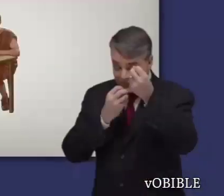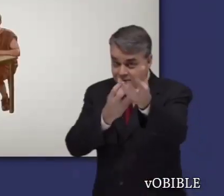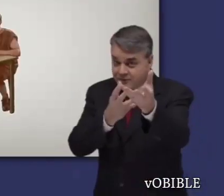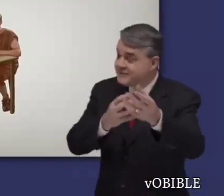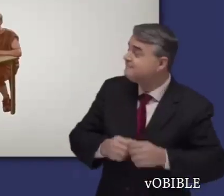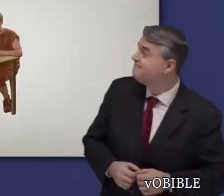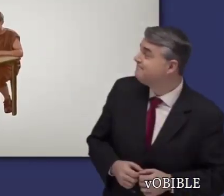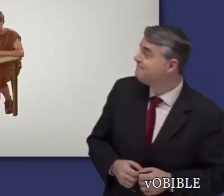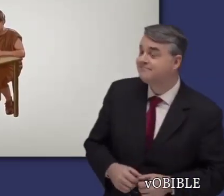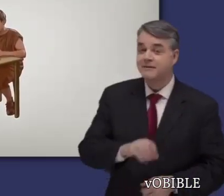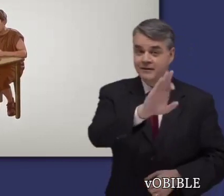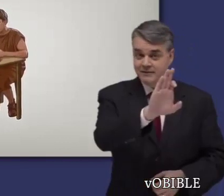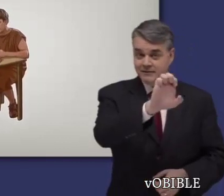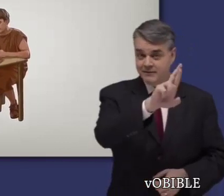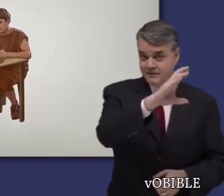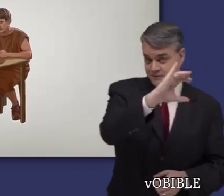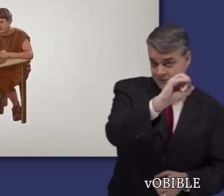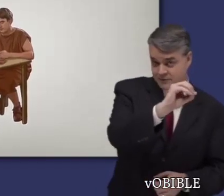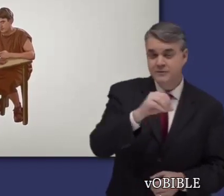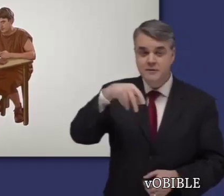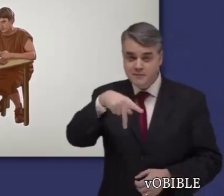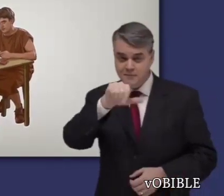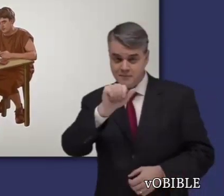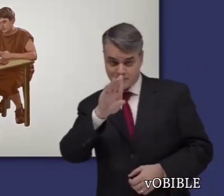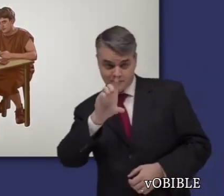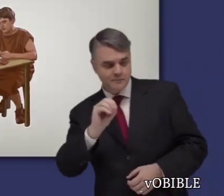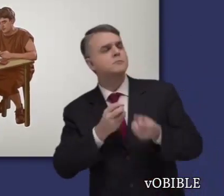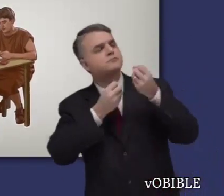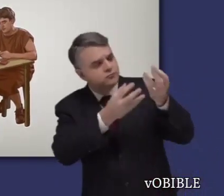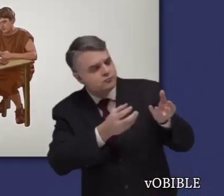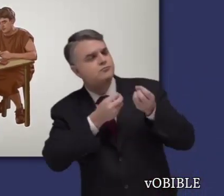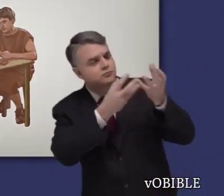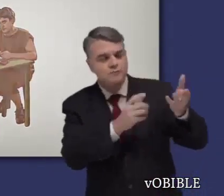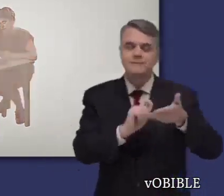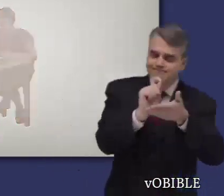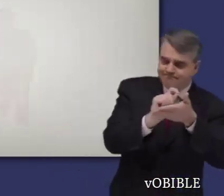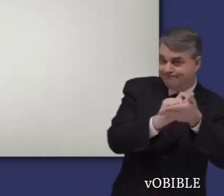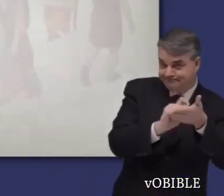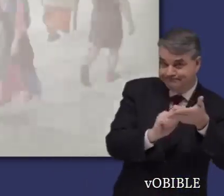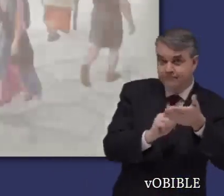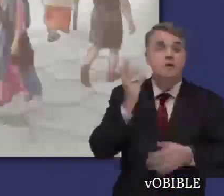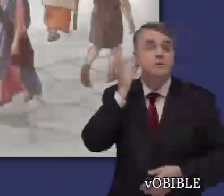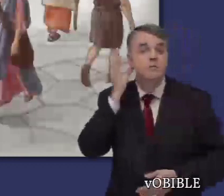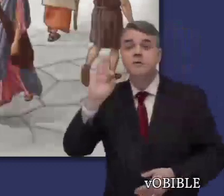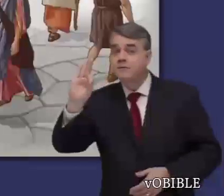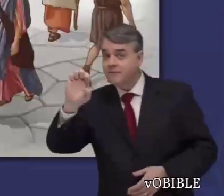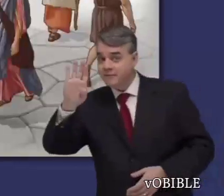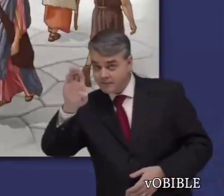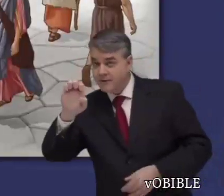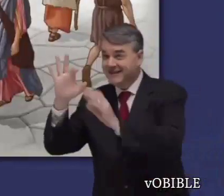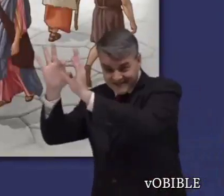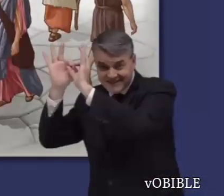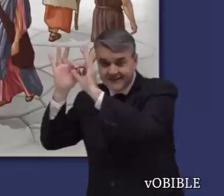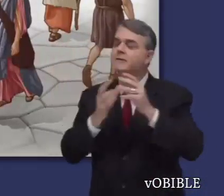¿Lo sabía? Pablo le dictó esta carta a Tercio para que la escribiera. Es posible que una hermana fiel